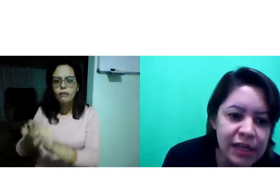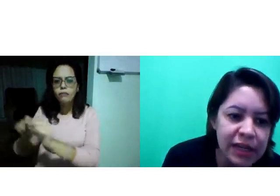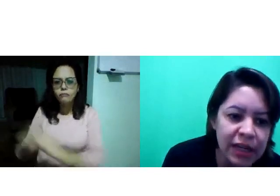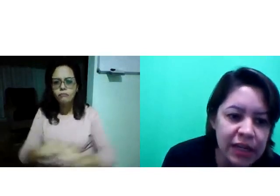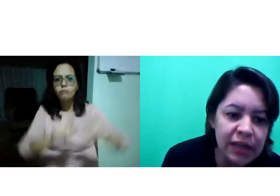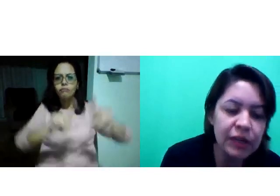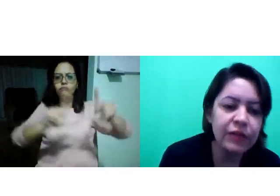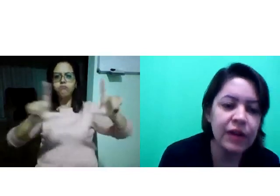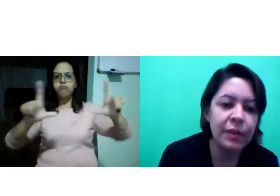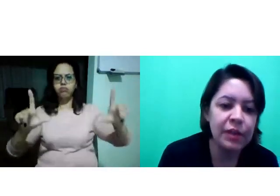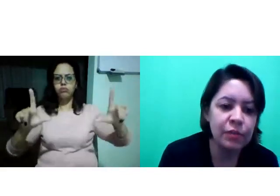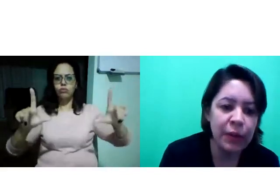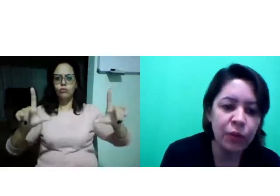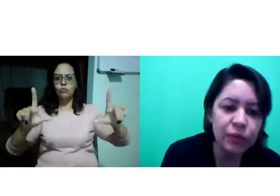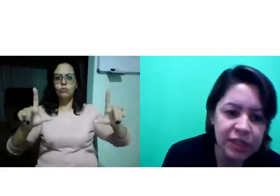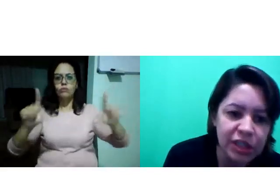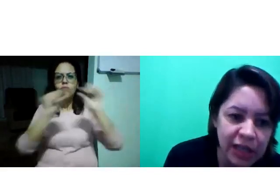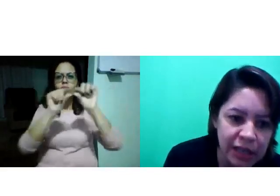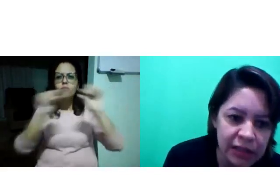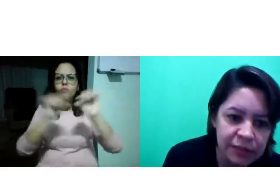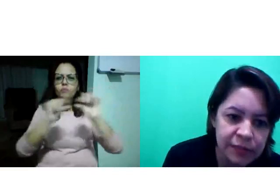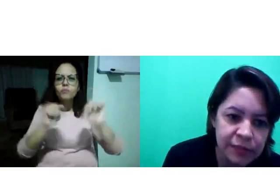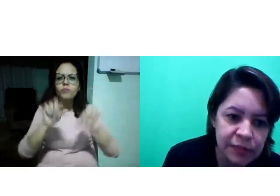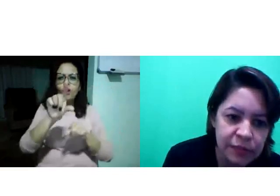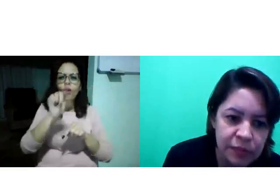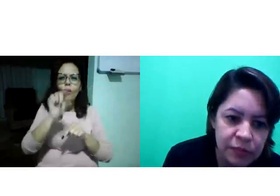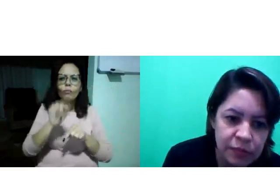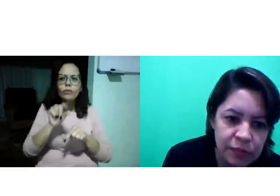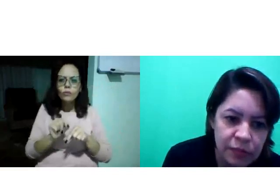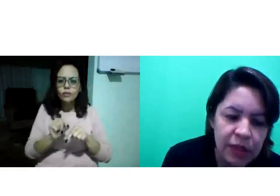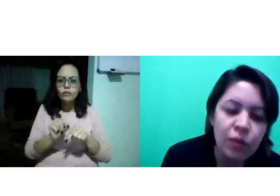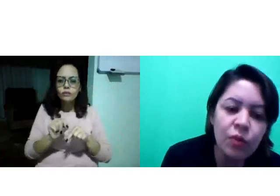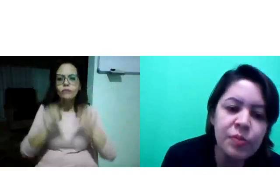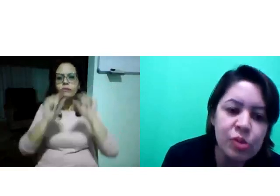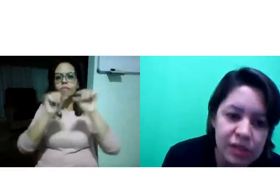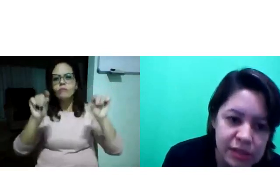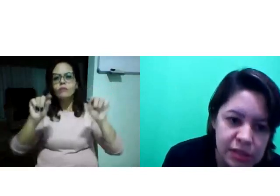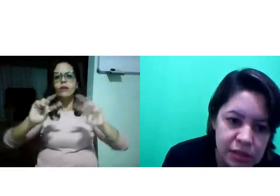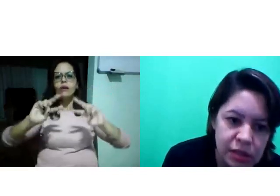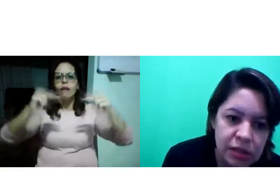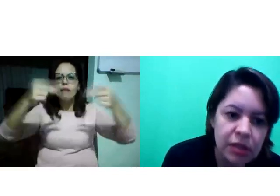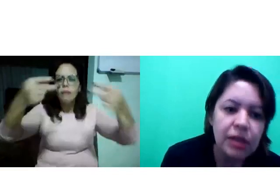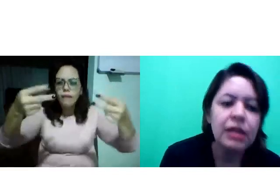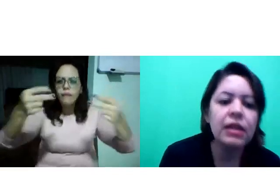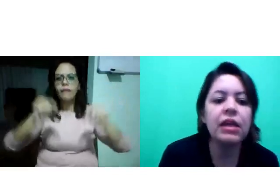Você clica ali, vai abrir uma outra janela com opções.